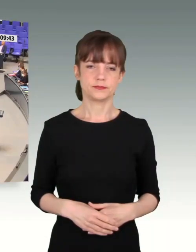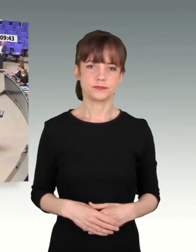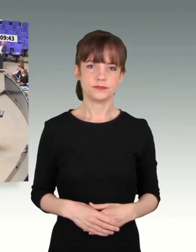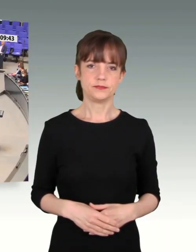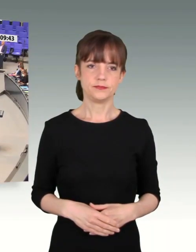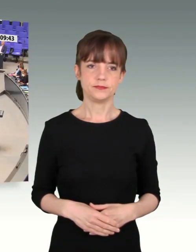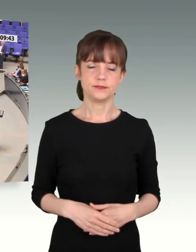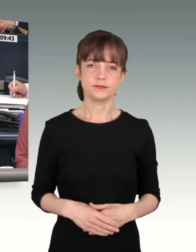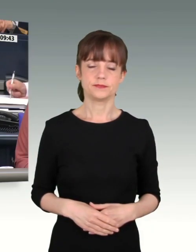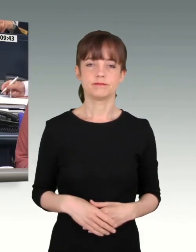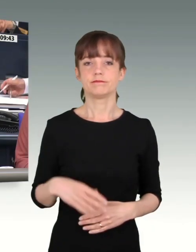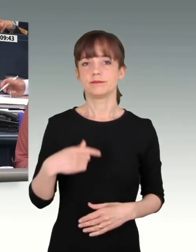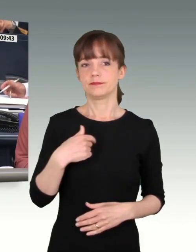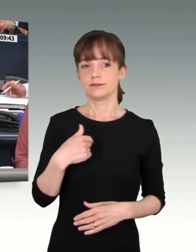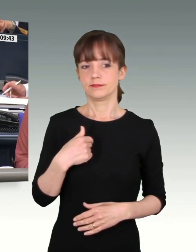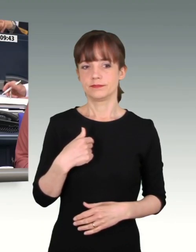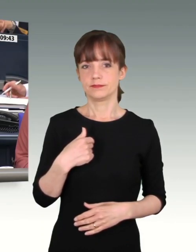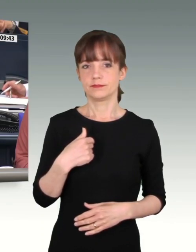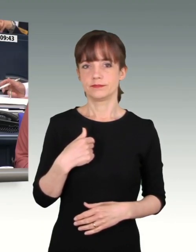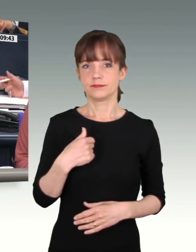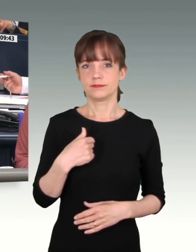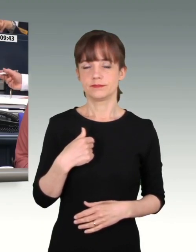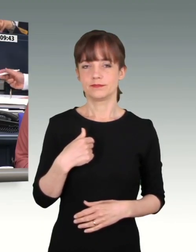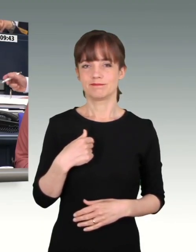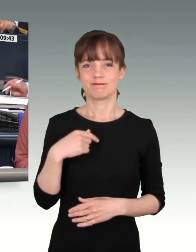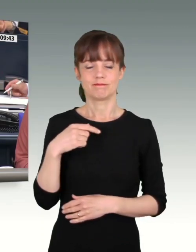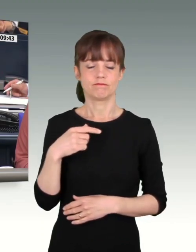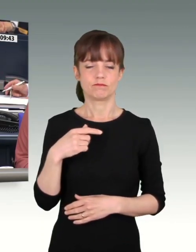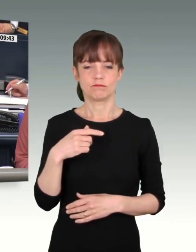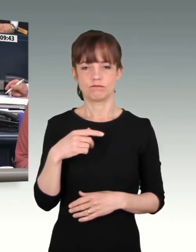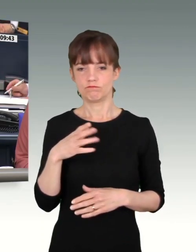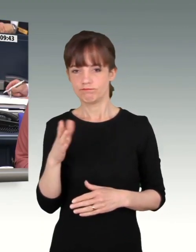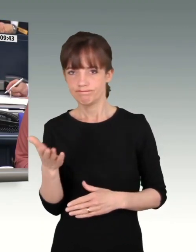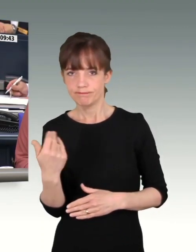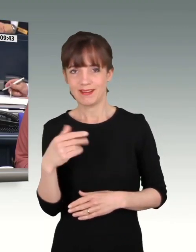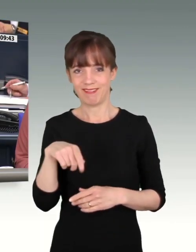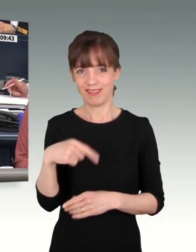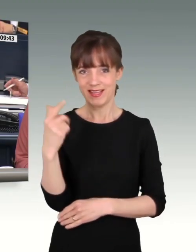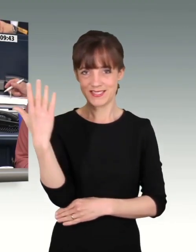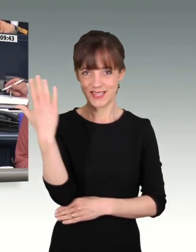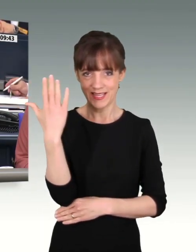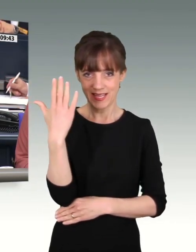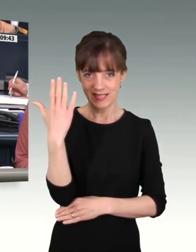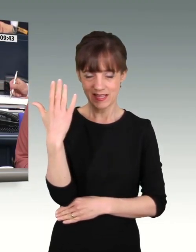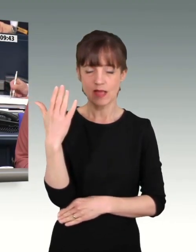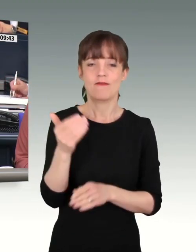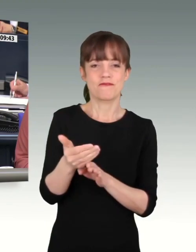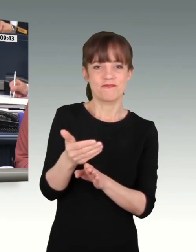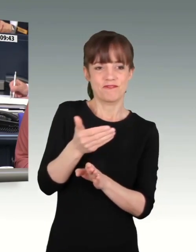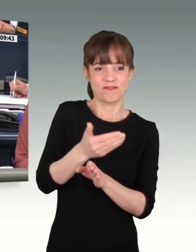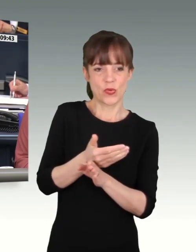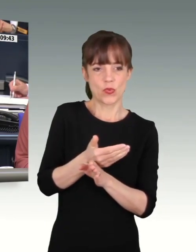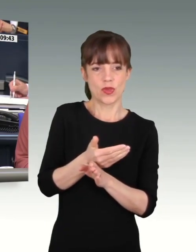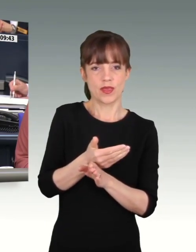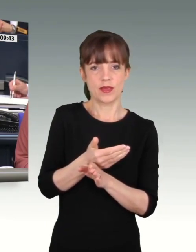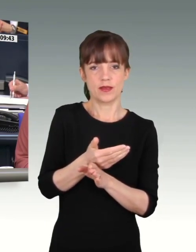Bevor ich den nächsten Redner aufrufe, möchte ich erst